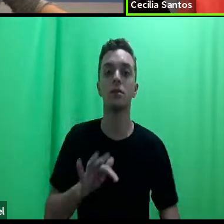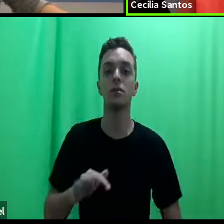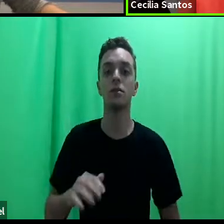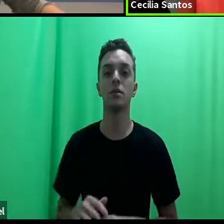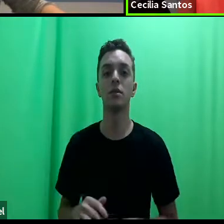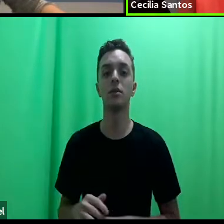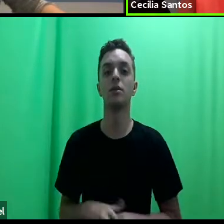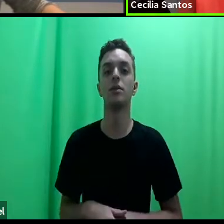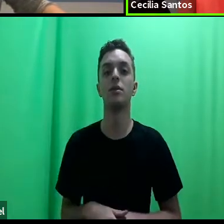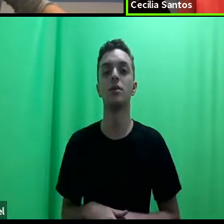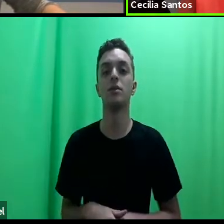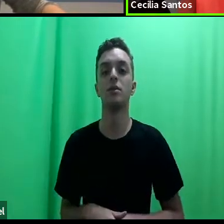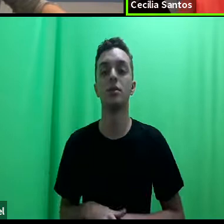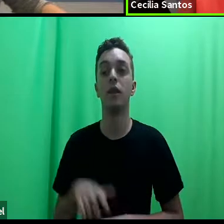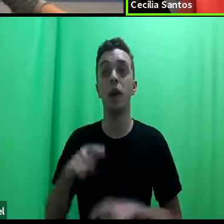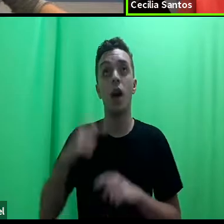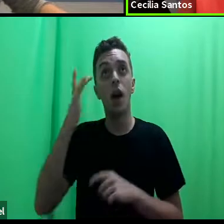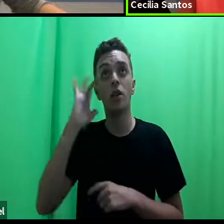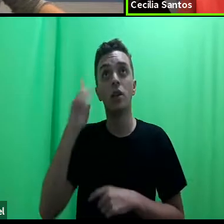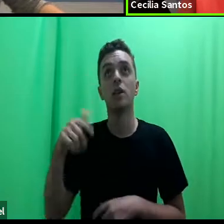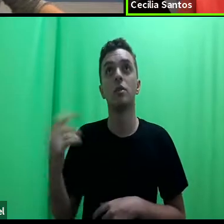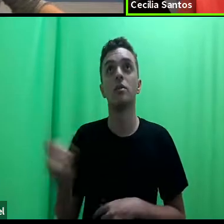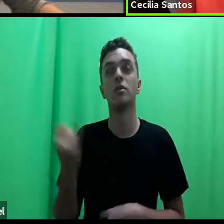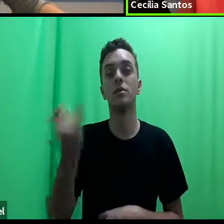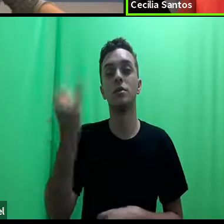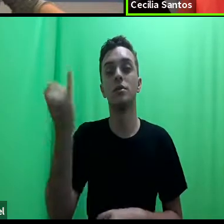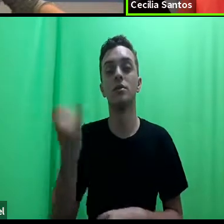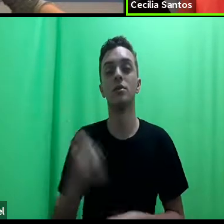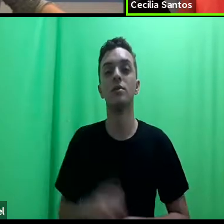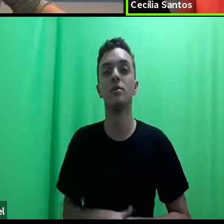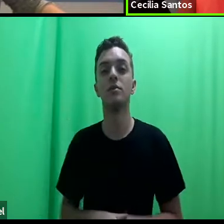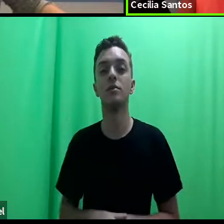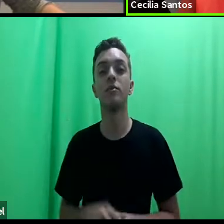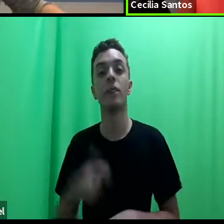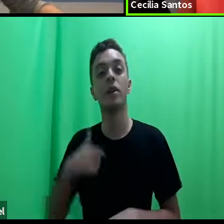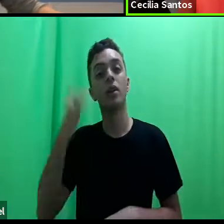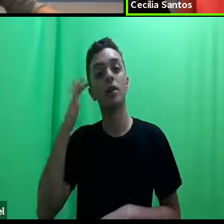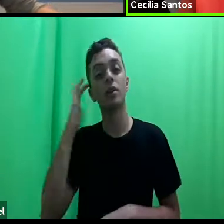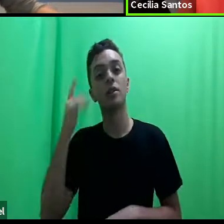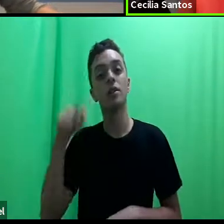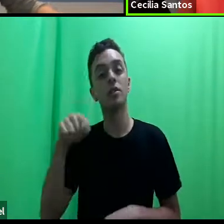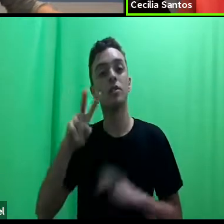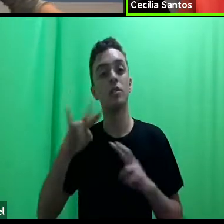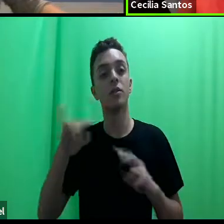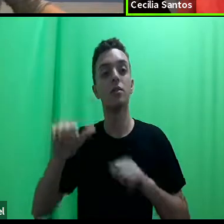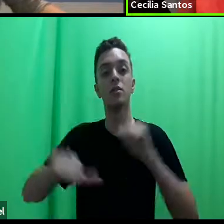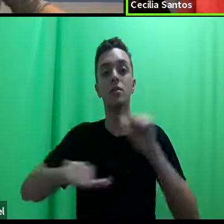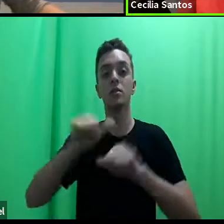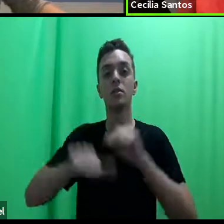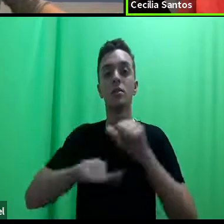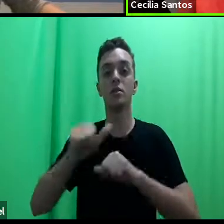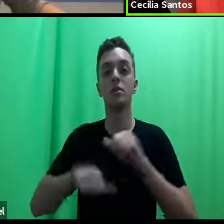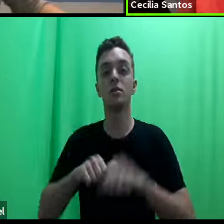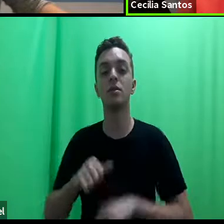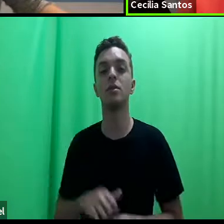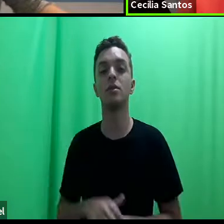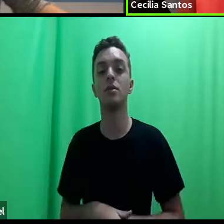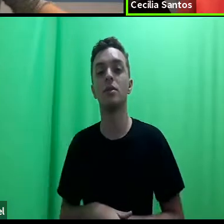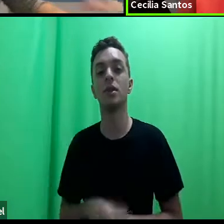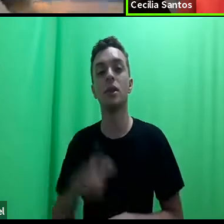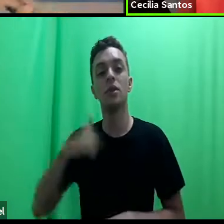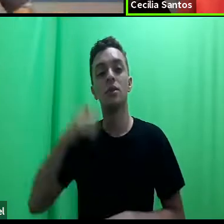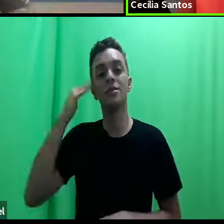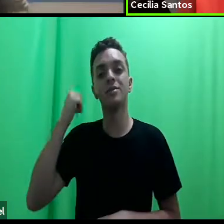que é o ideal. Eu imagino que isso vai ser contestado. E sei de um caso em que foi